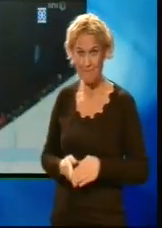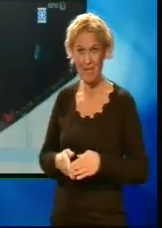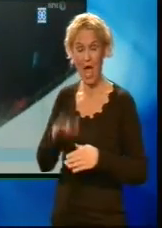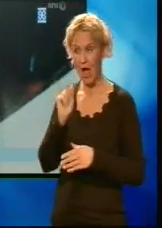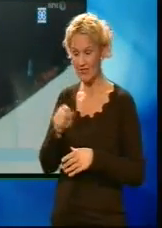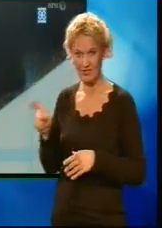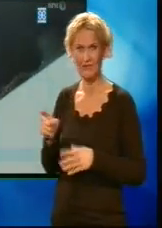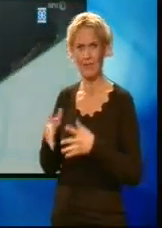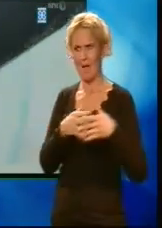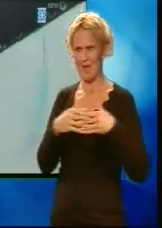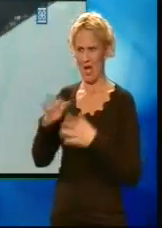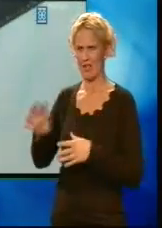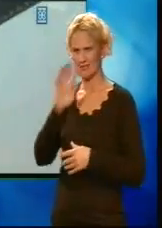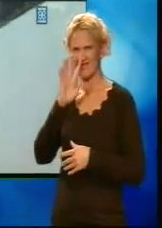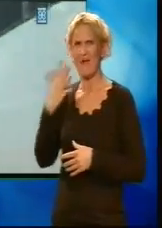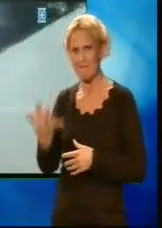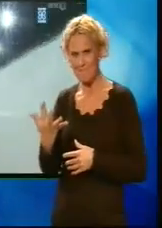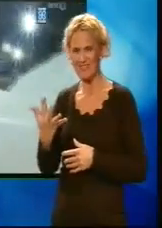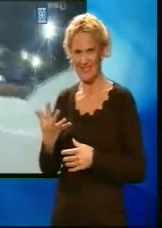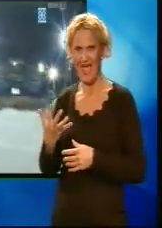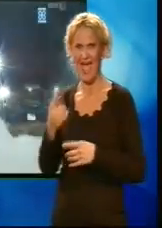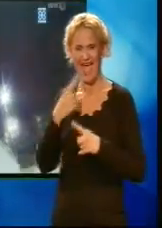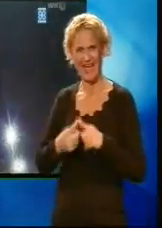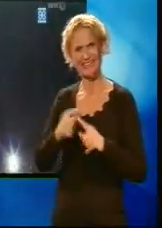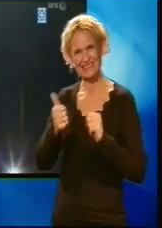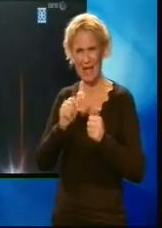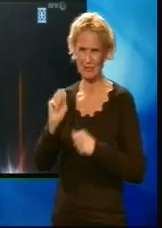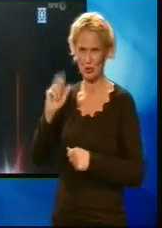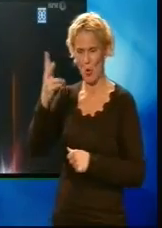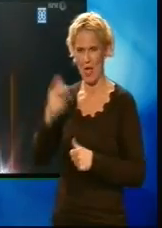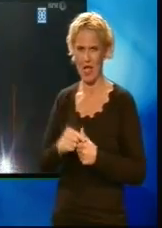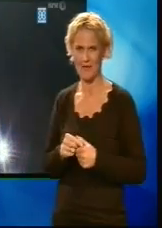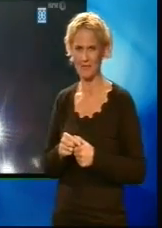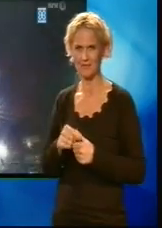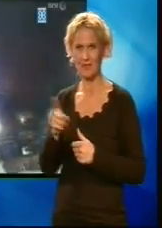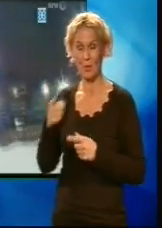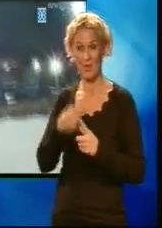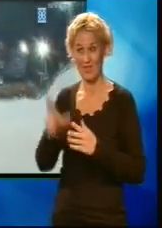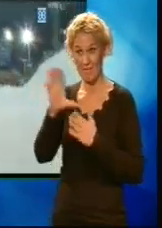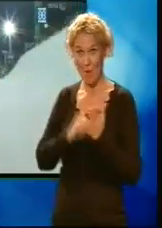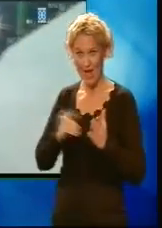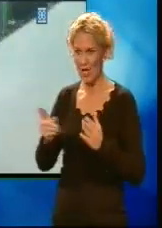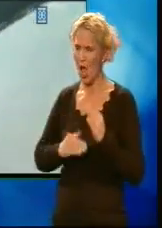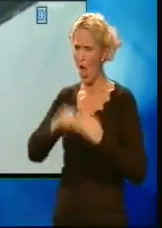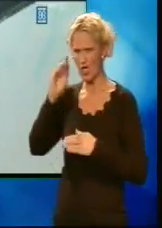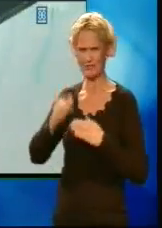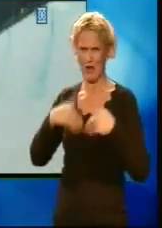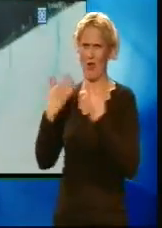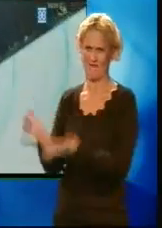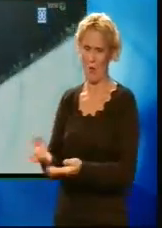amerikanernes femte strake X-Games gull. Runscoren på 100 poeng er det høyeste man kan få, og det er første